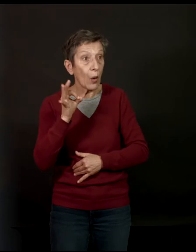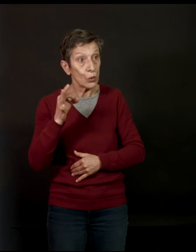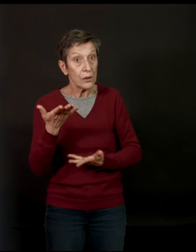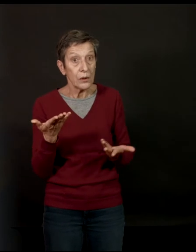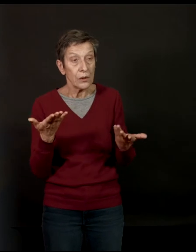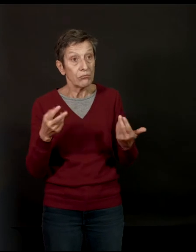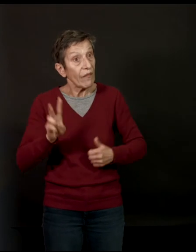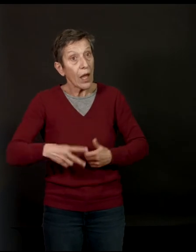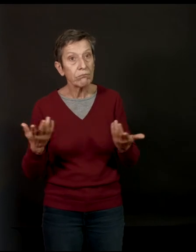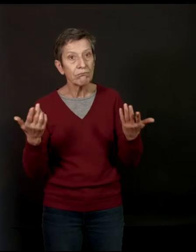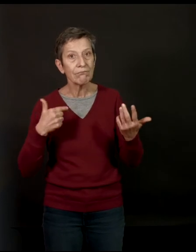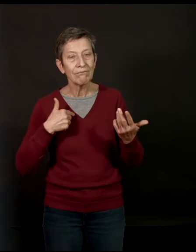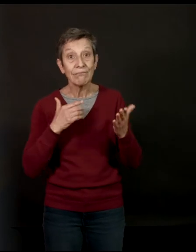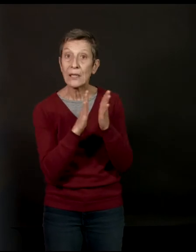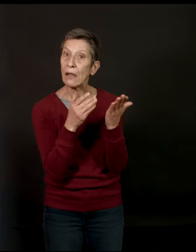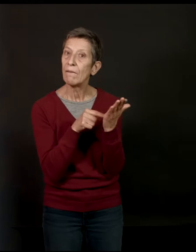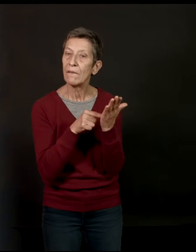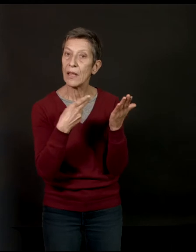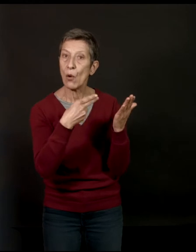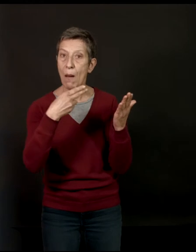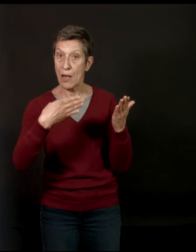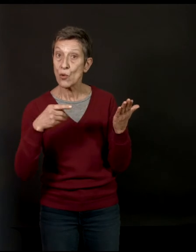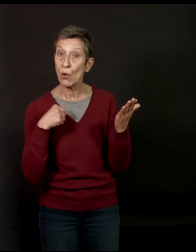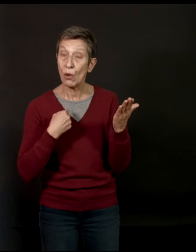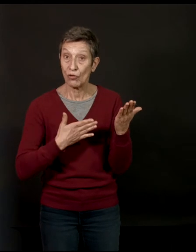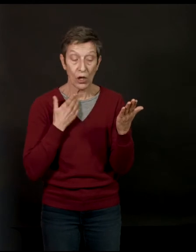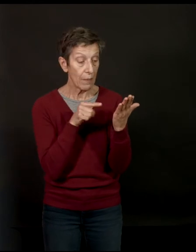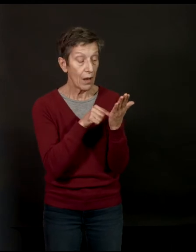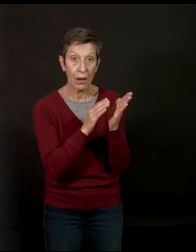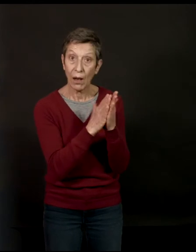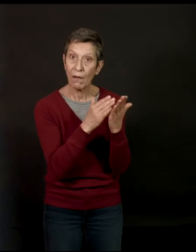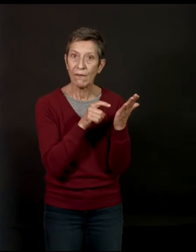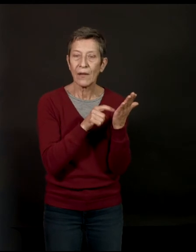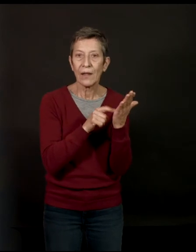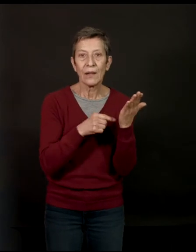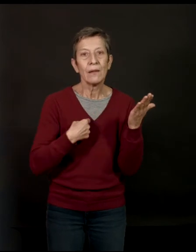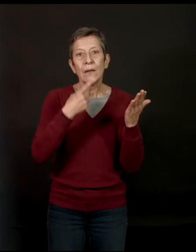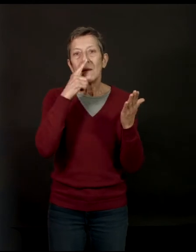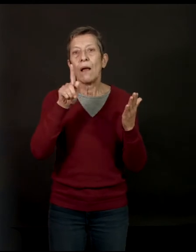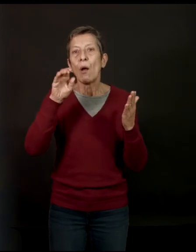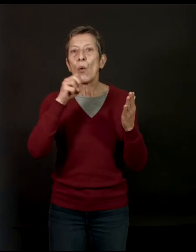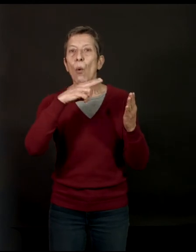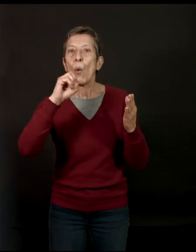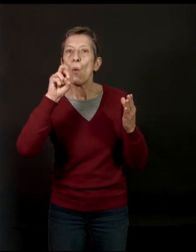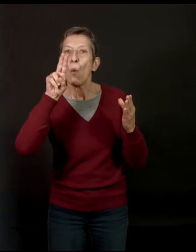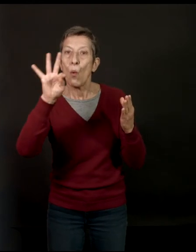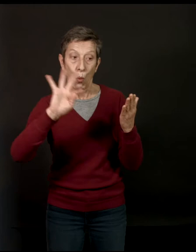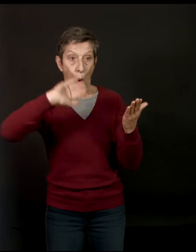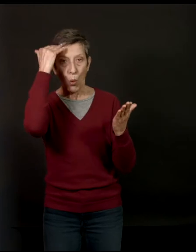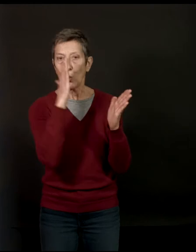boulot de Nicolas Mathieu. ce livre, j'ai trouvé en plus très bien que le Goncourt le reconnaisse. Parce que